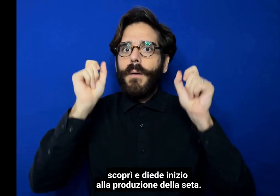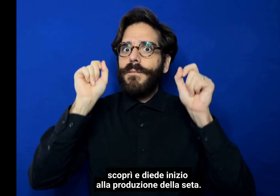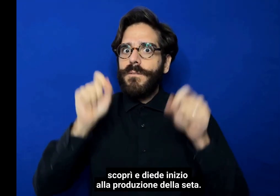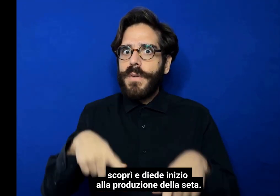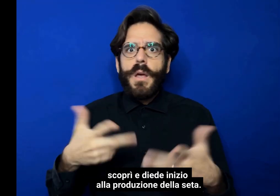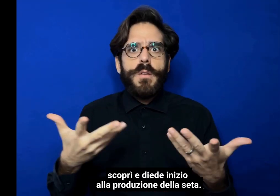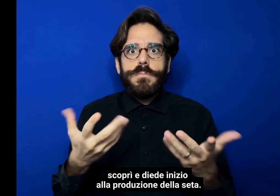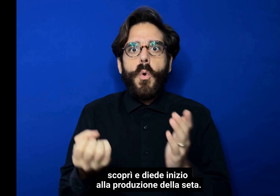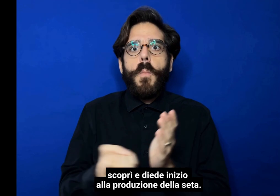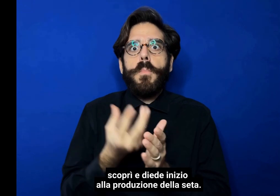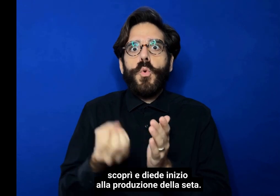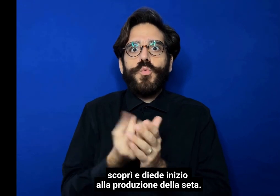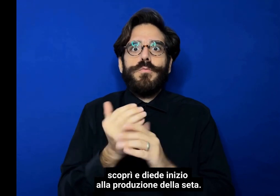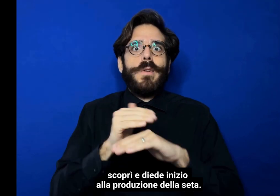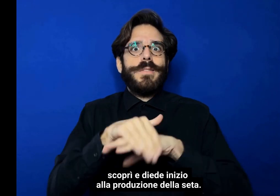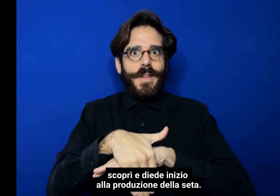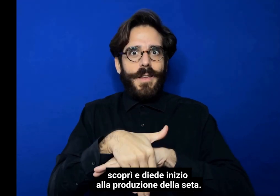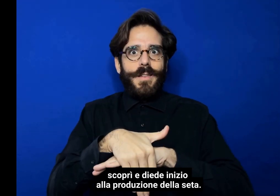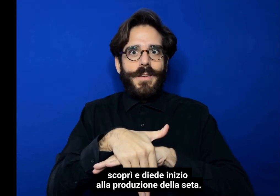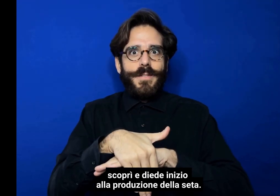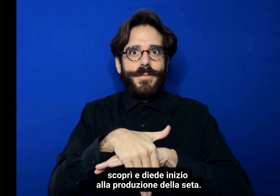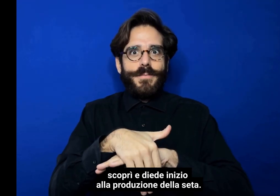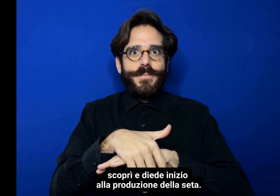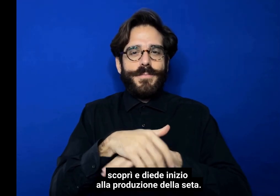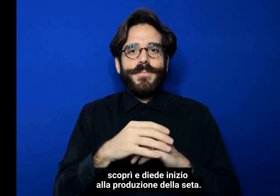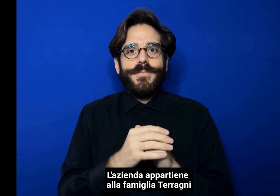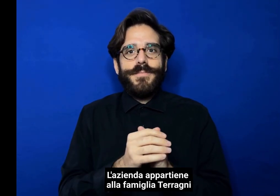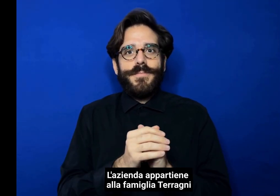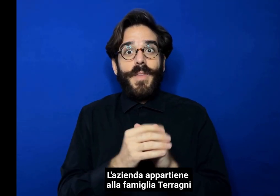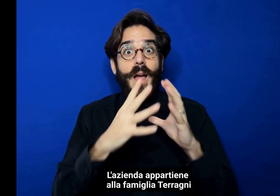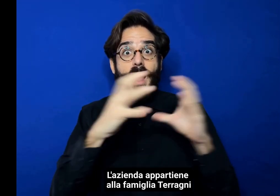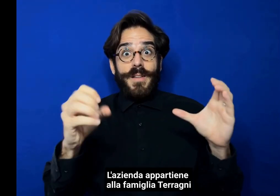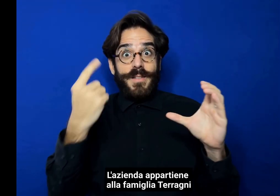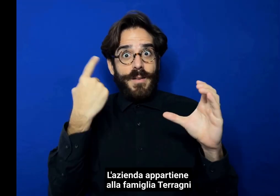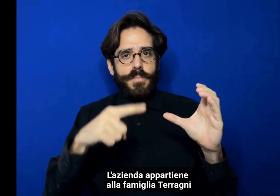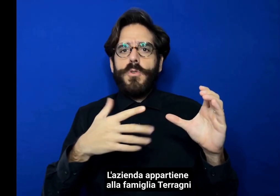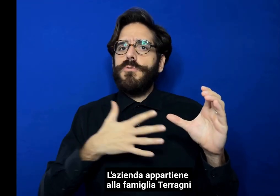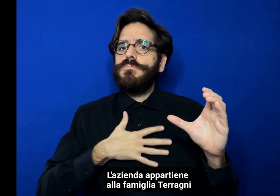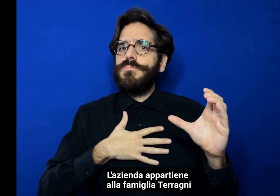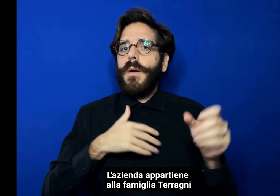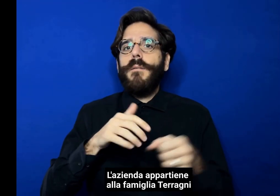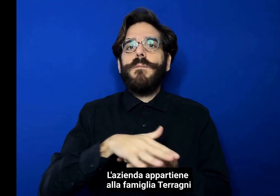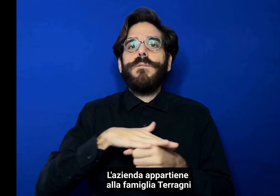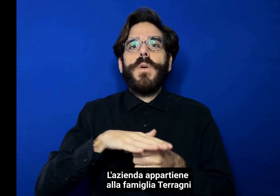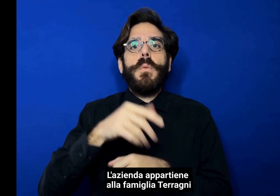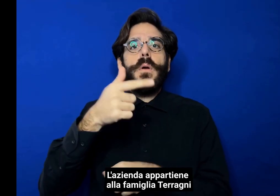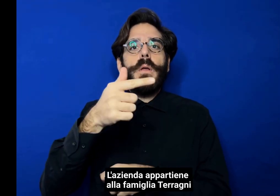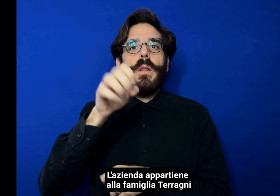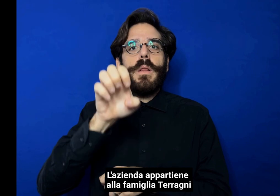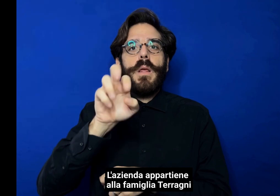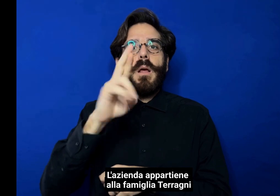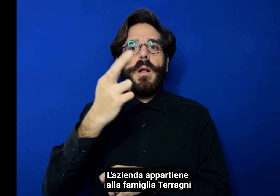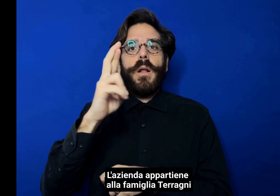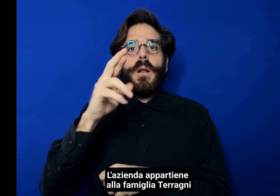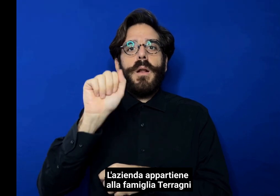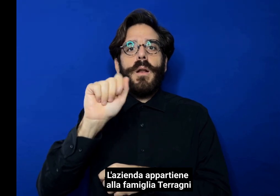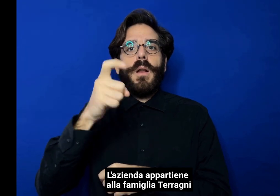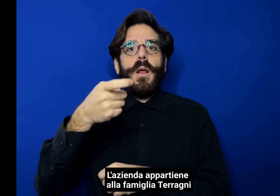alla produzione della seta. L'azienda appartiene alla famiglia Terragni e ora,